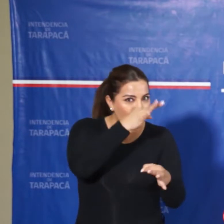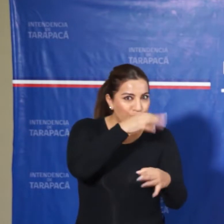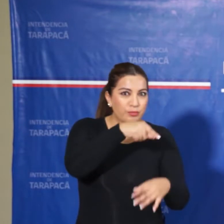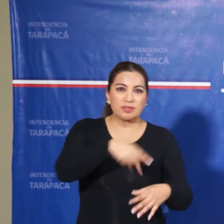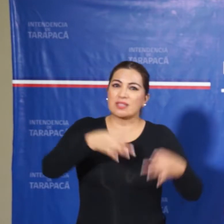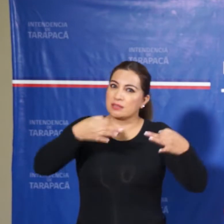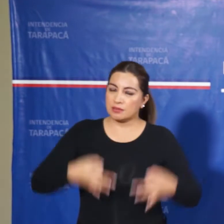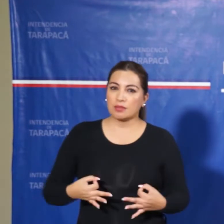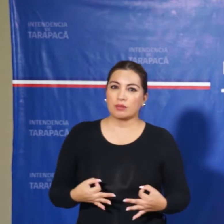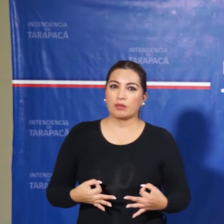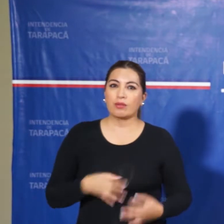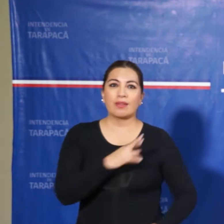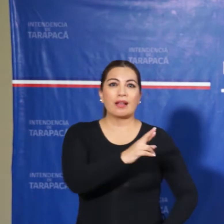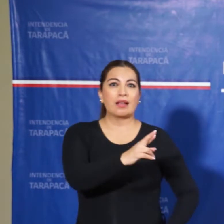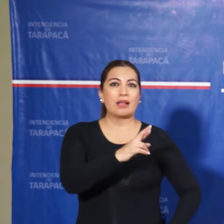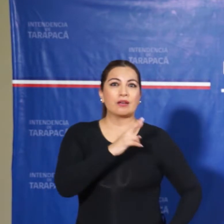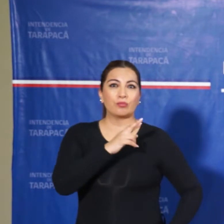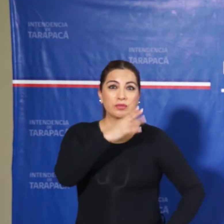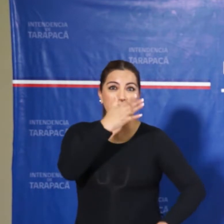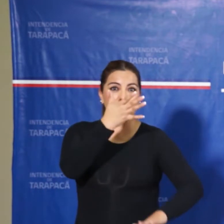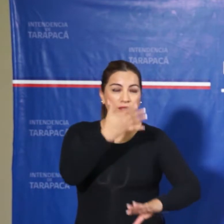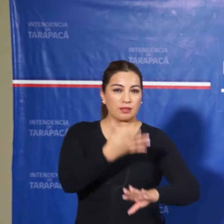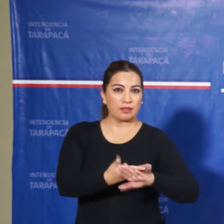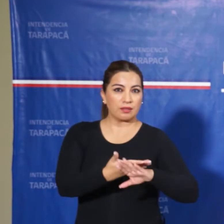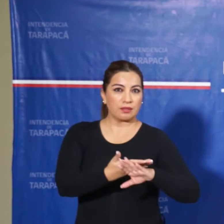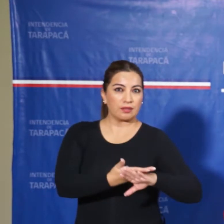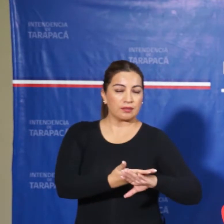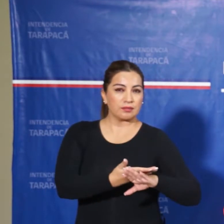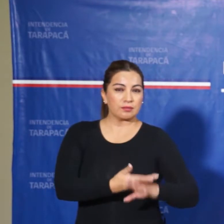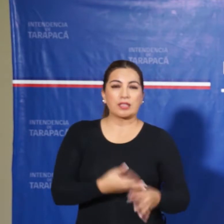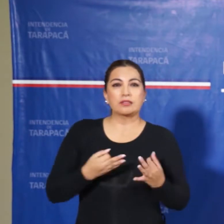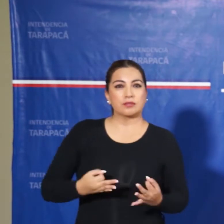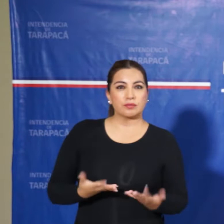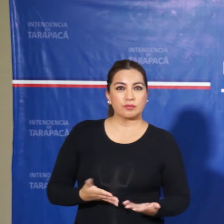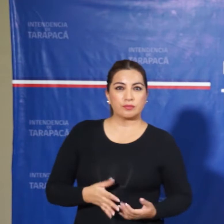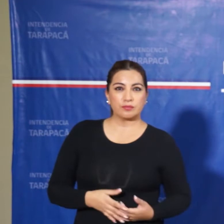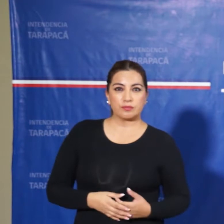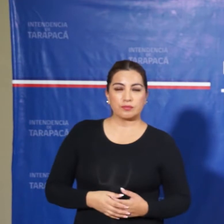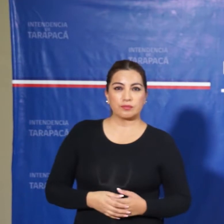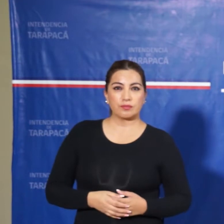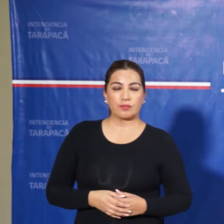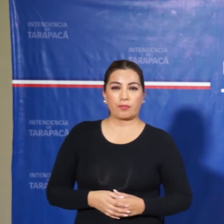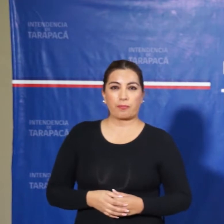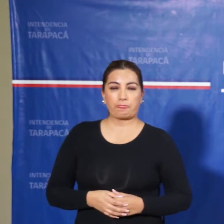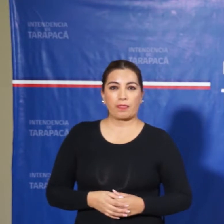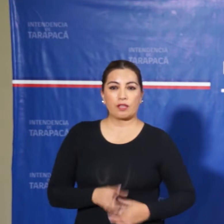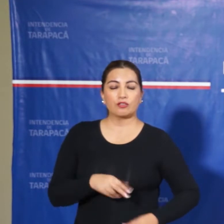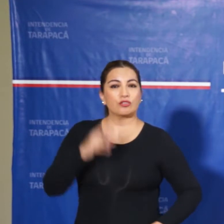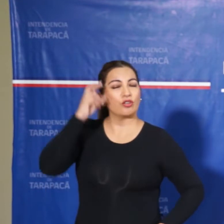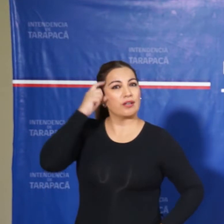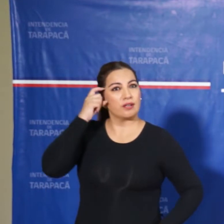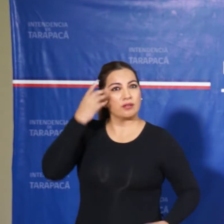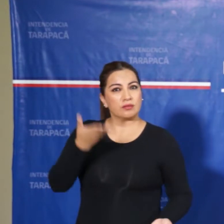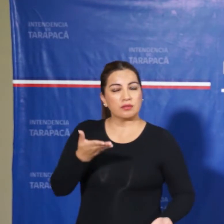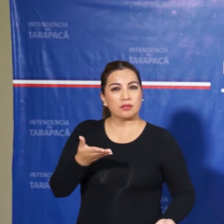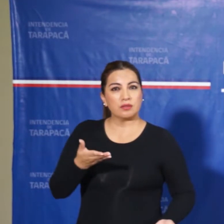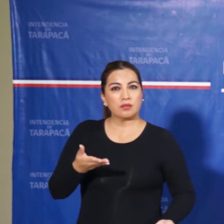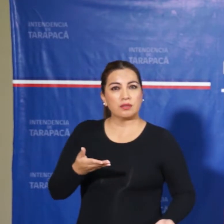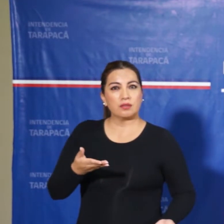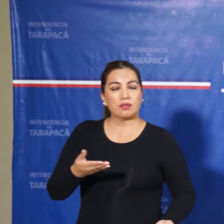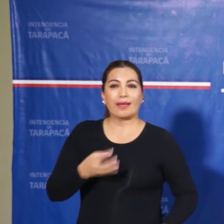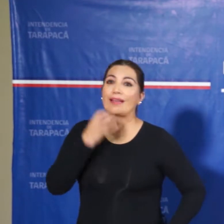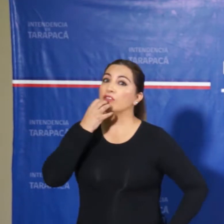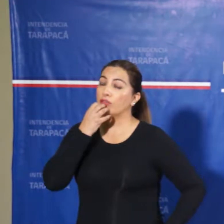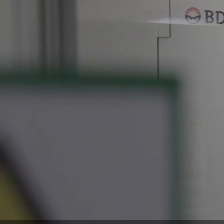seguridad que los resultados que arrojen van a ser, digamos, consistentes con, en este caso, lo que pudieran ser los centros de referencia tanto en